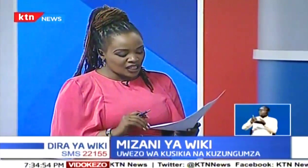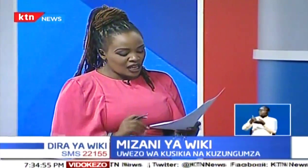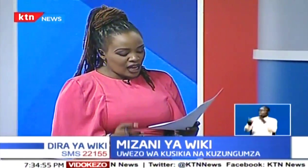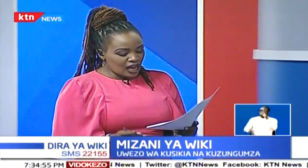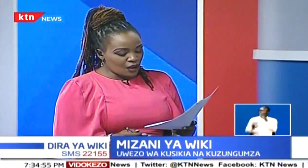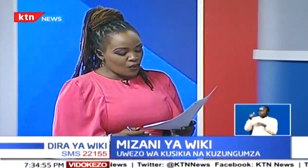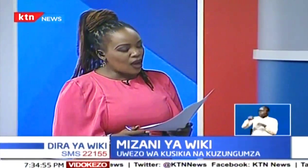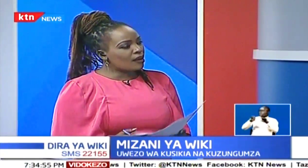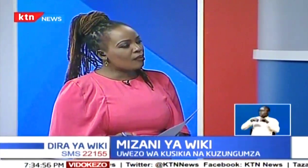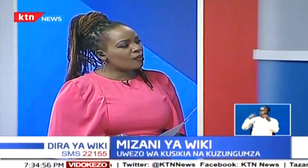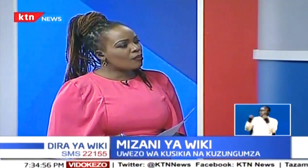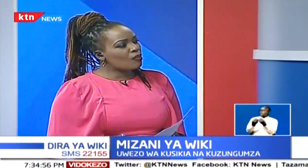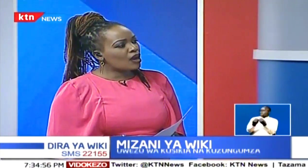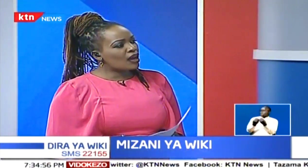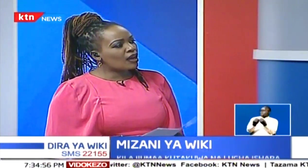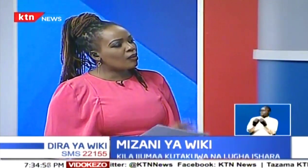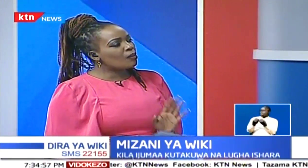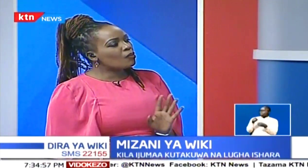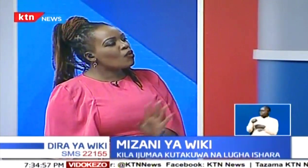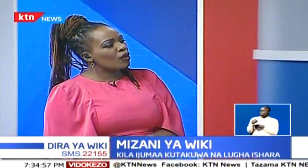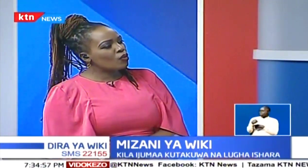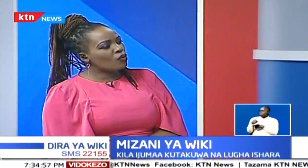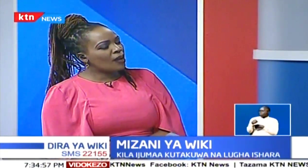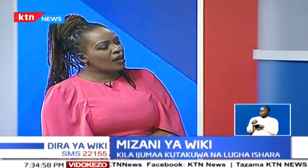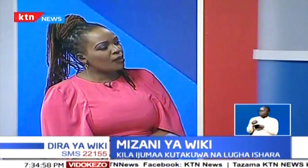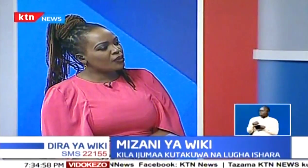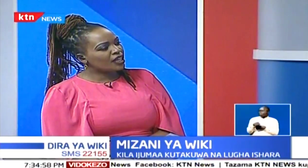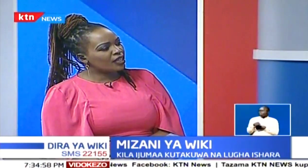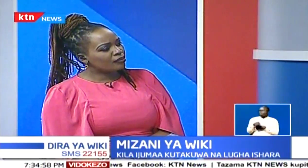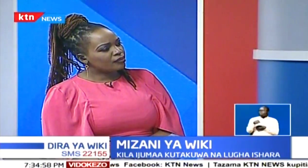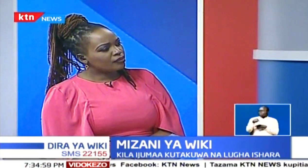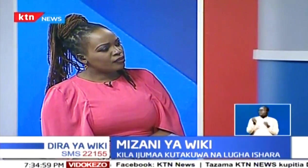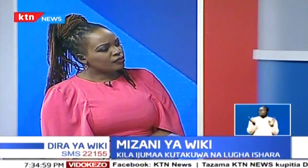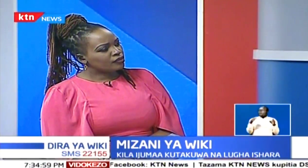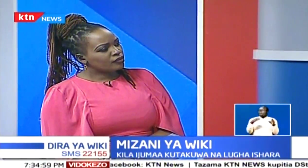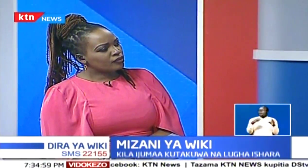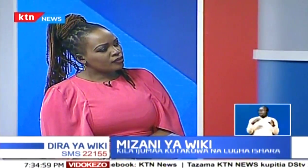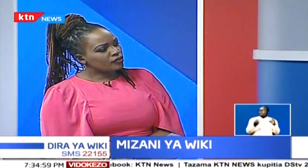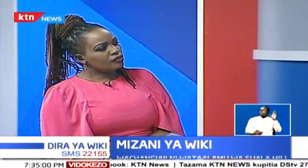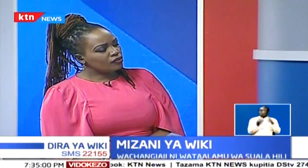muanzilishi wa mungano huu ama kampuni hii?